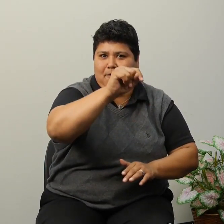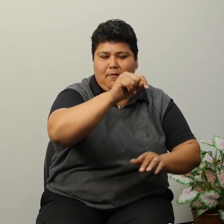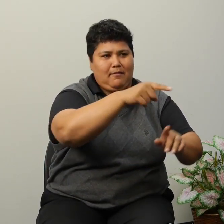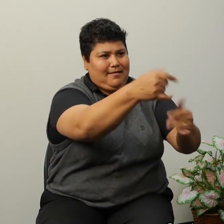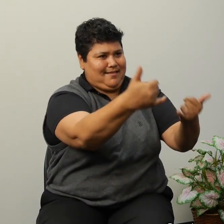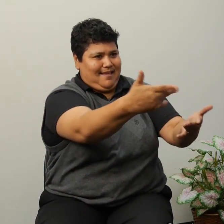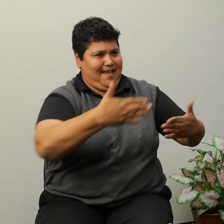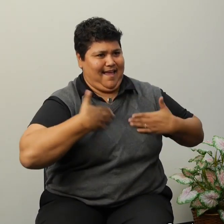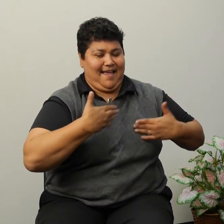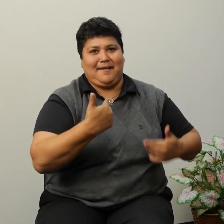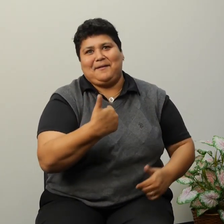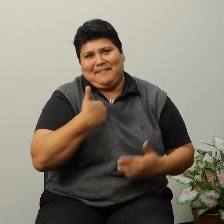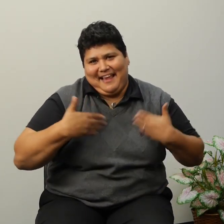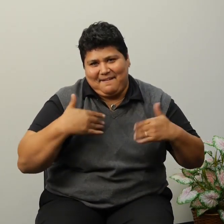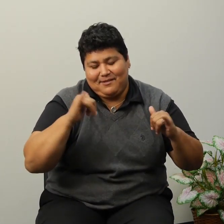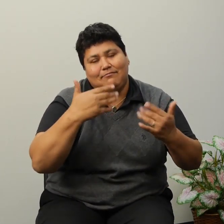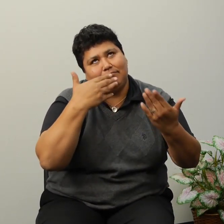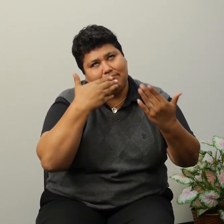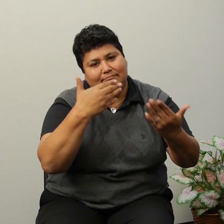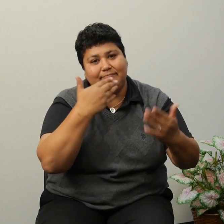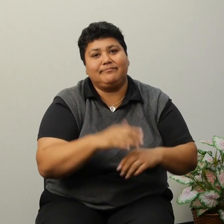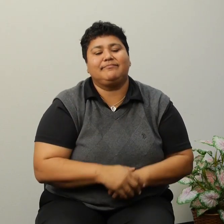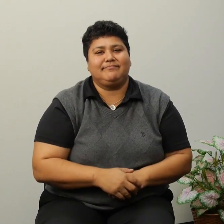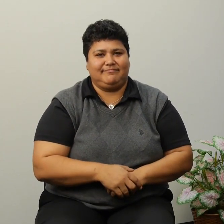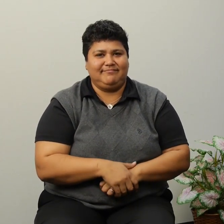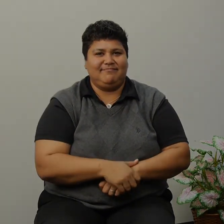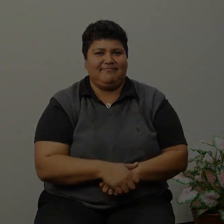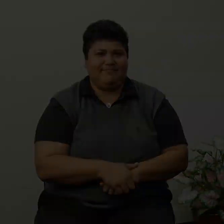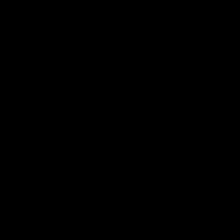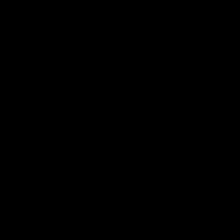Gracias a ustedes. Gracias. Gracias. Gracias. Gracias. Gracias.